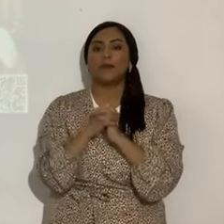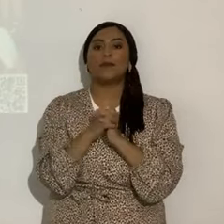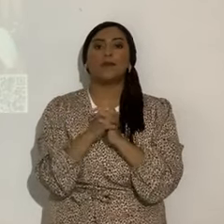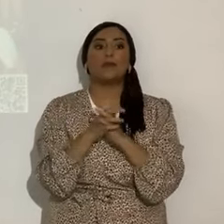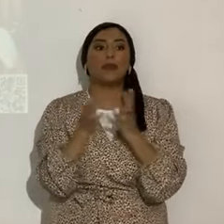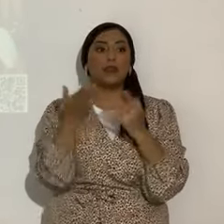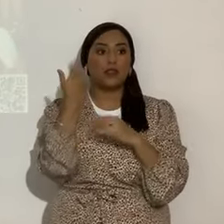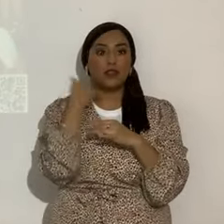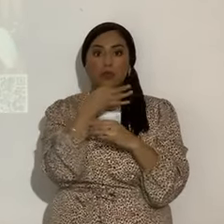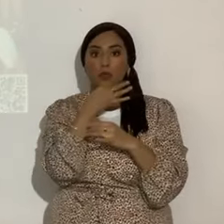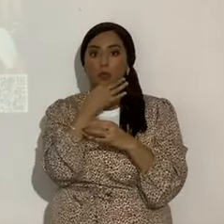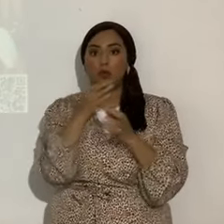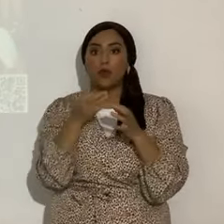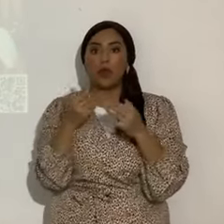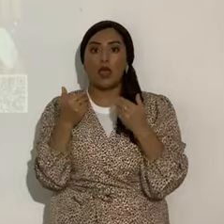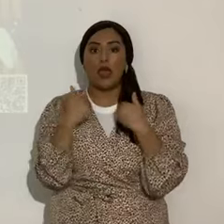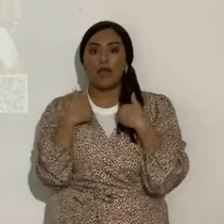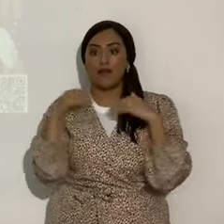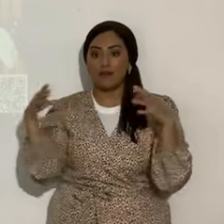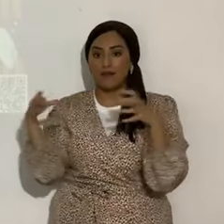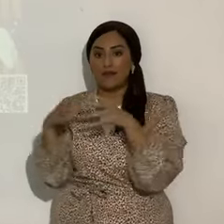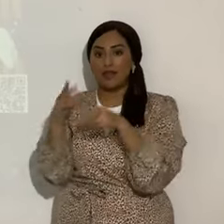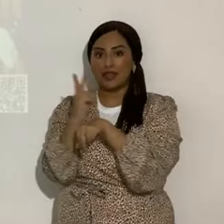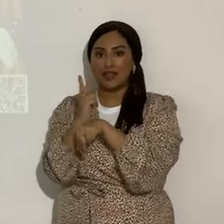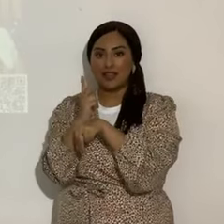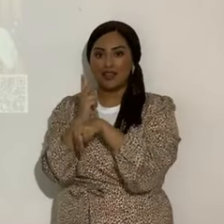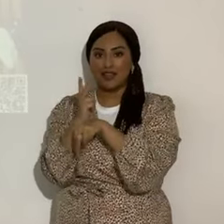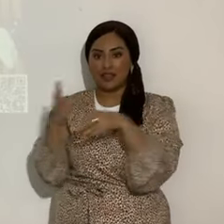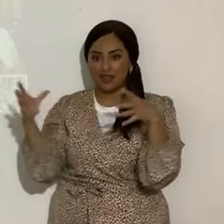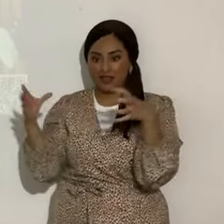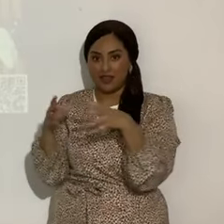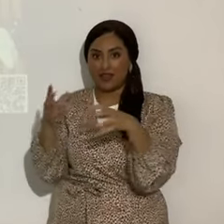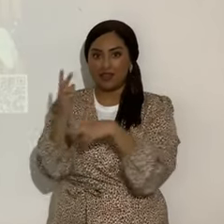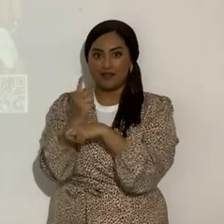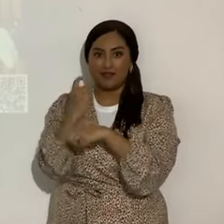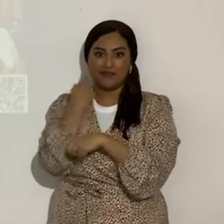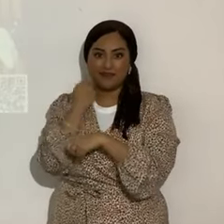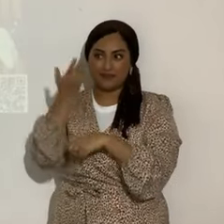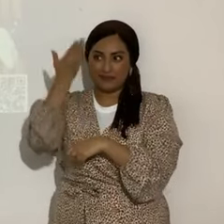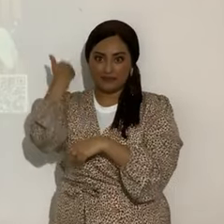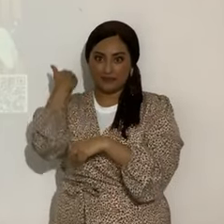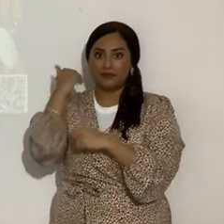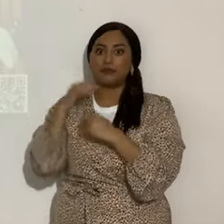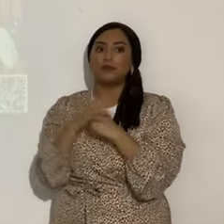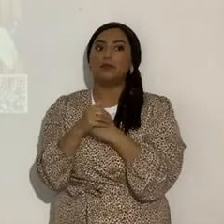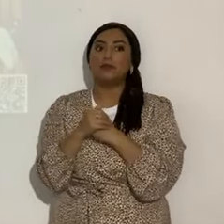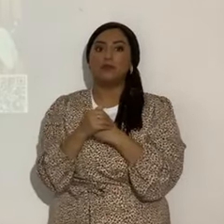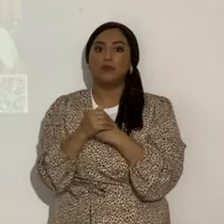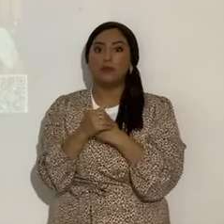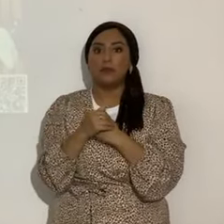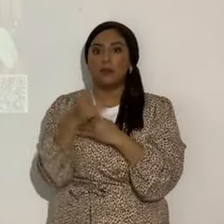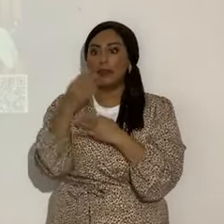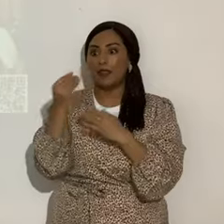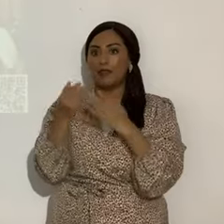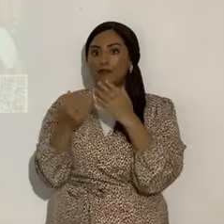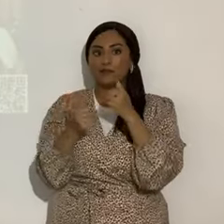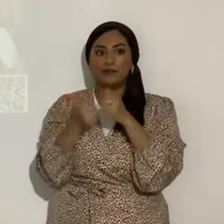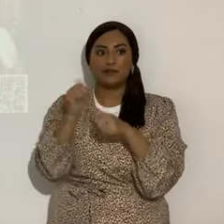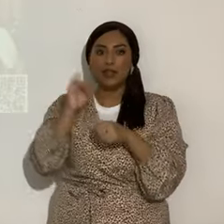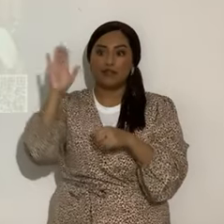Hace poco tuvimos un evento, sí, con las congregaciones de Gozo y Paz y prácticamente fue una despedida. Y tanto